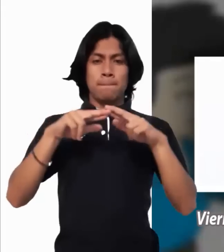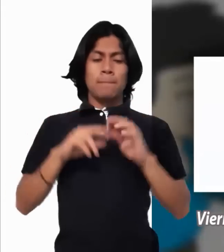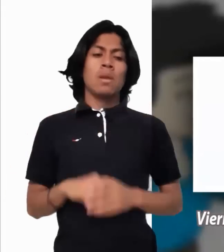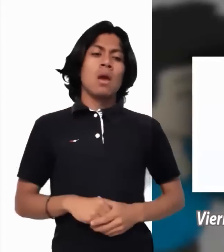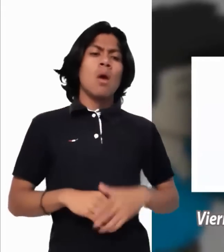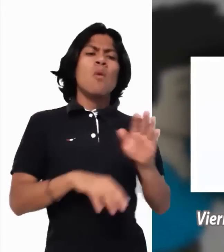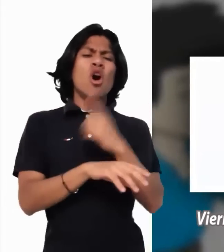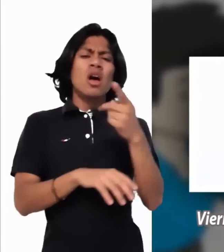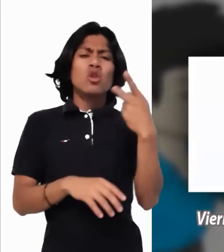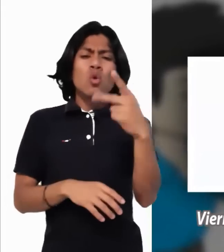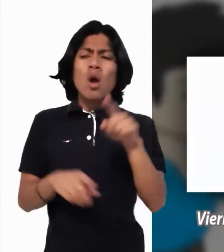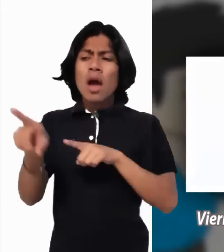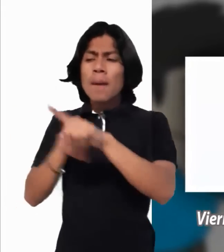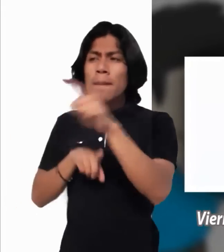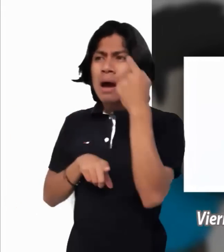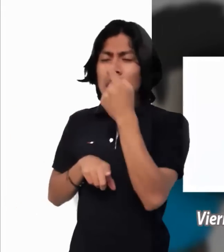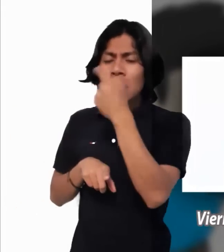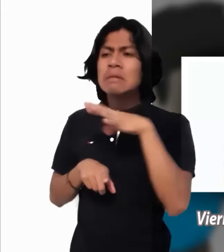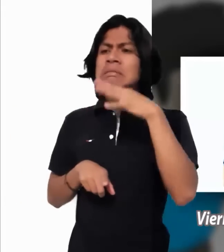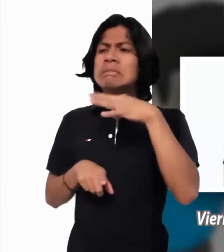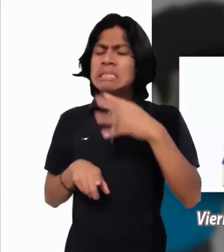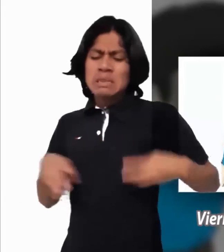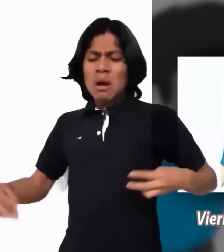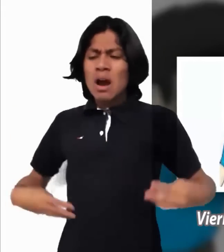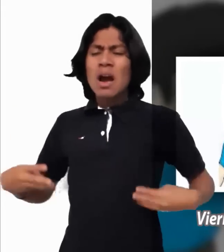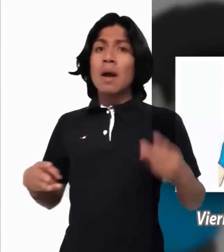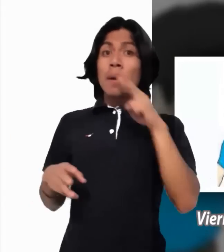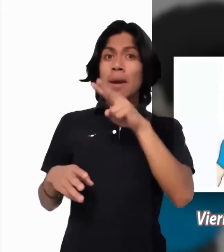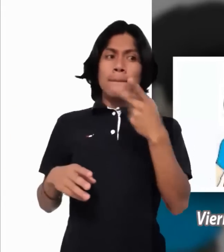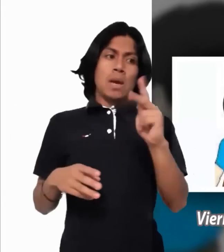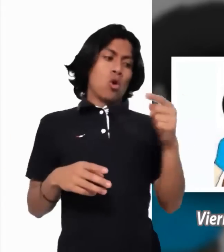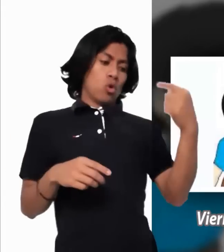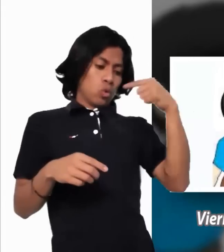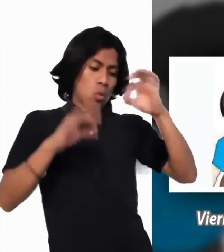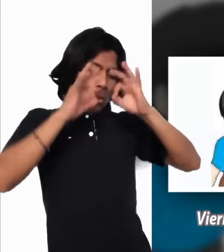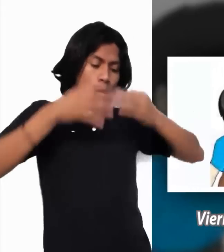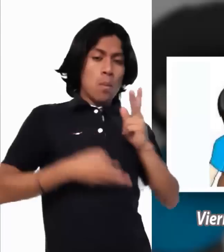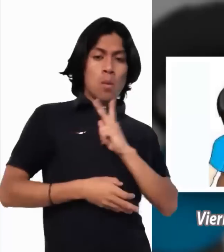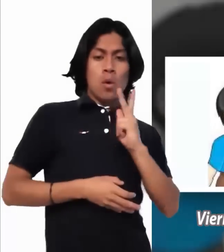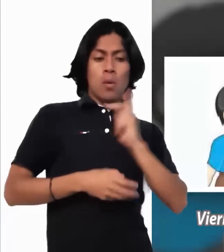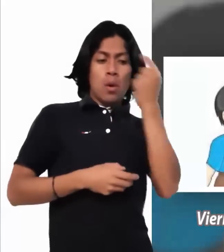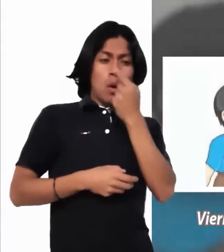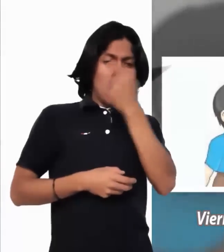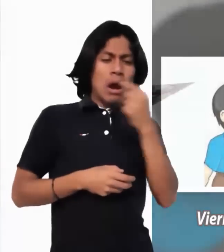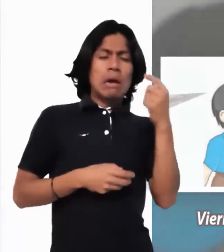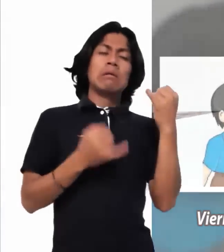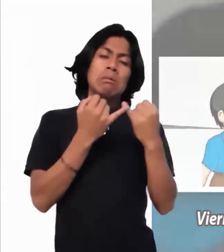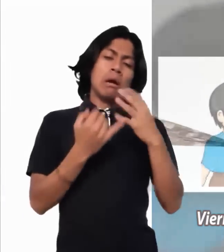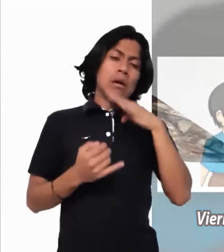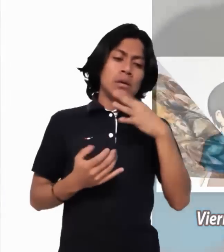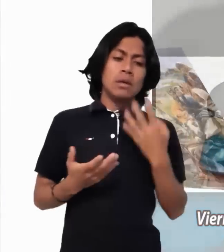el tuyo? ¿Cómo te atreves a decirle a tu hermano, déjame quitarte la paja que llevas en el ojo,